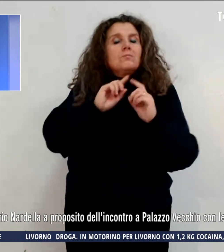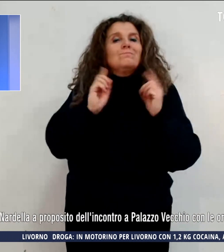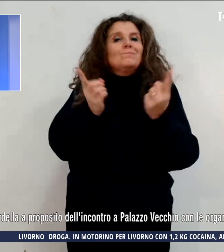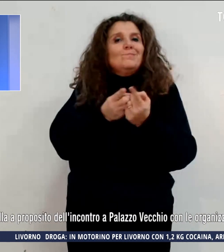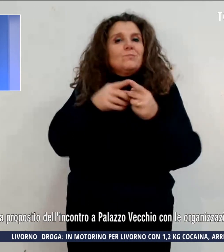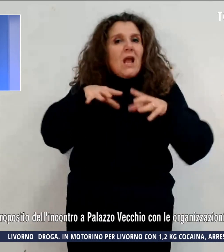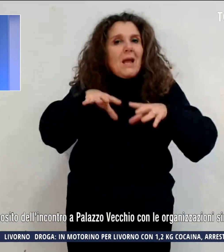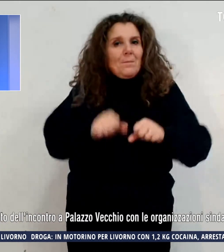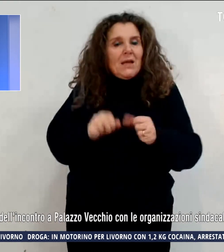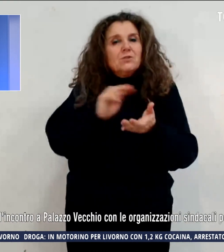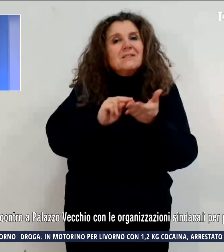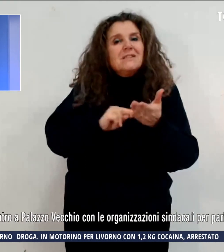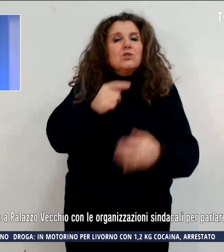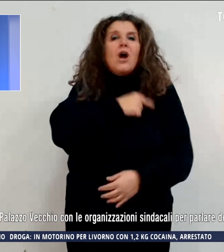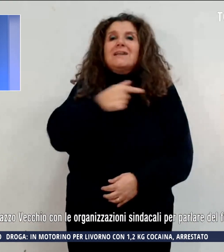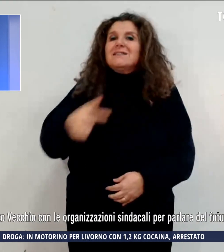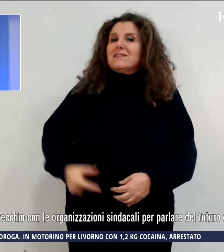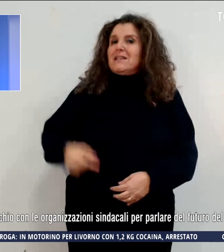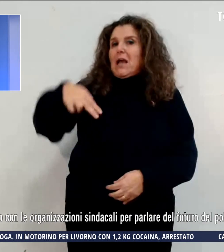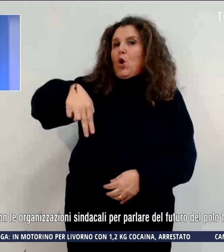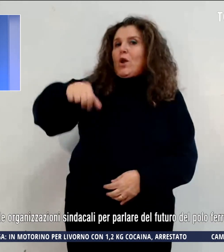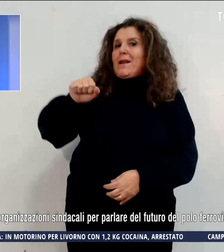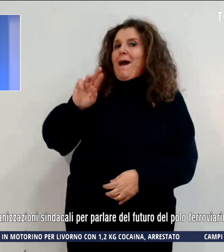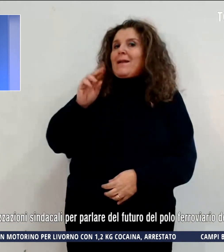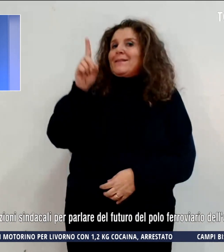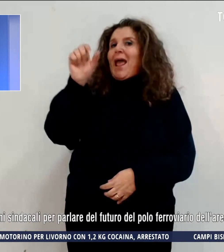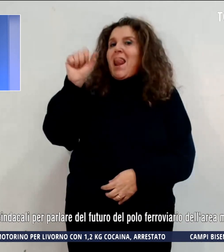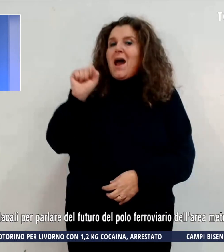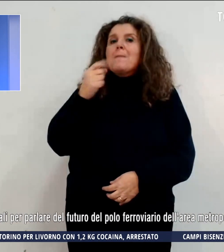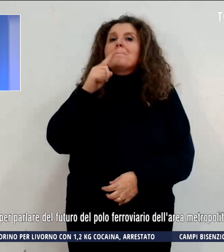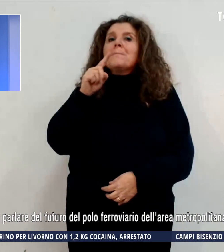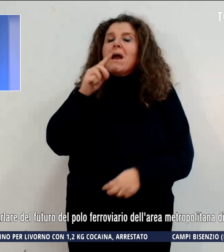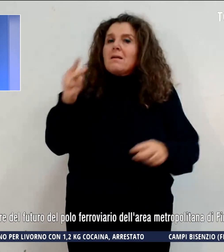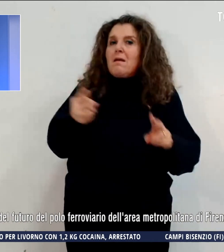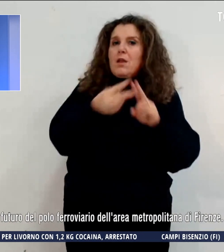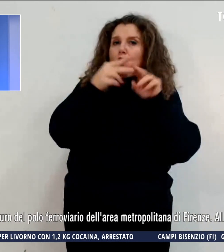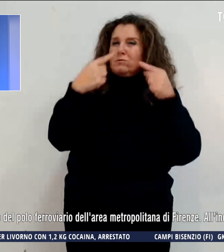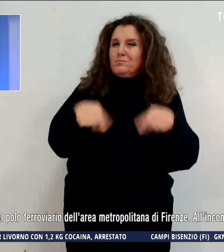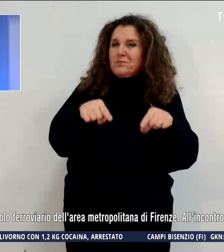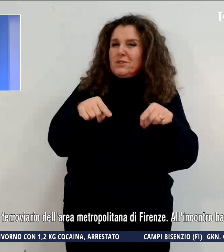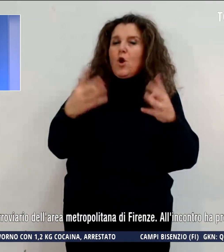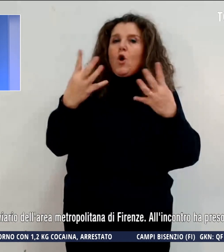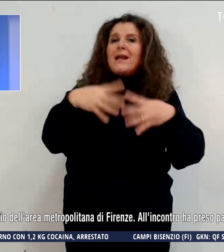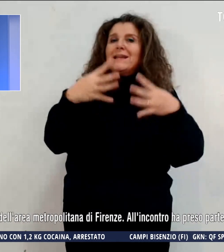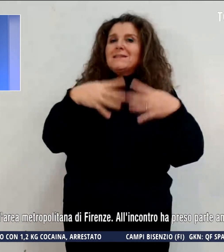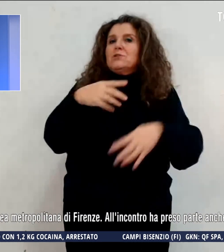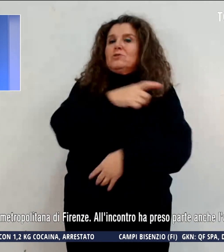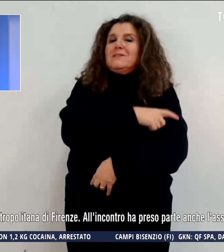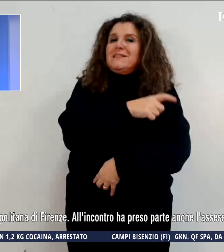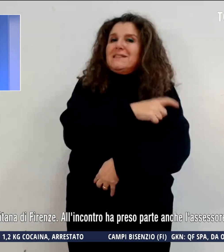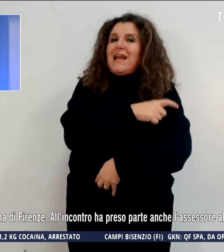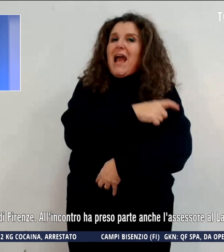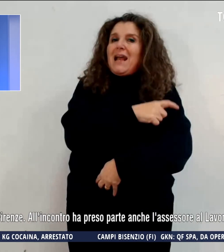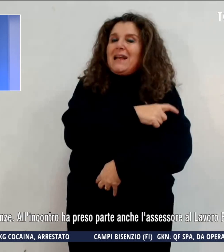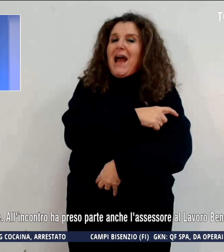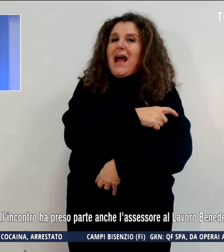scritto il Sindaco Nardella a proposito di questo incontro con le organizzazioni sindacali. Tema